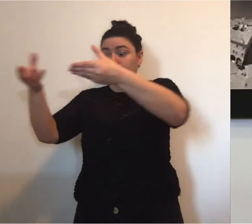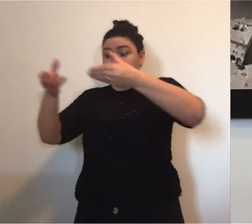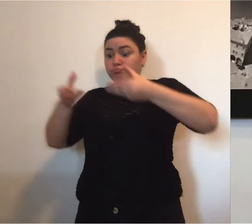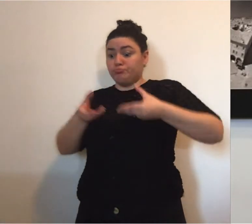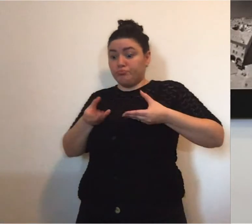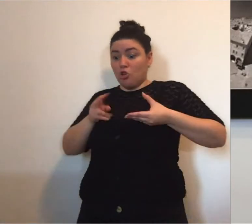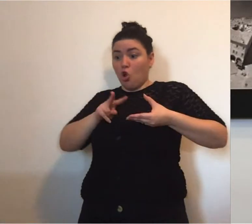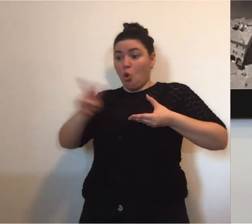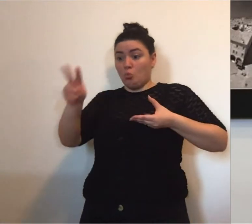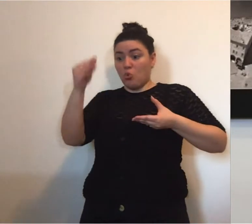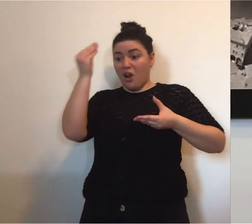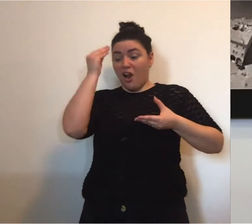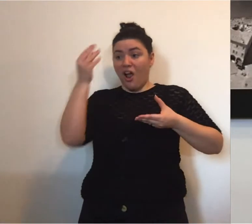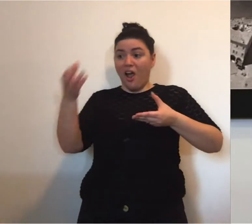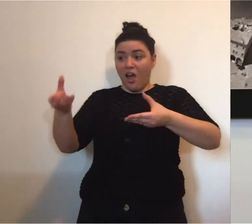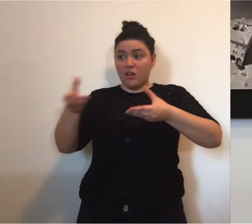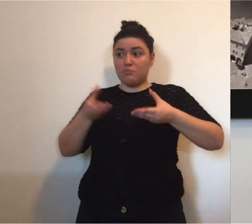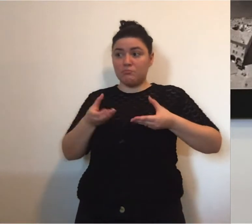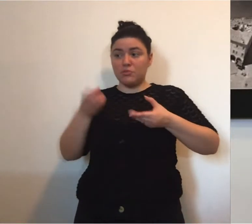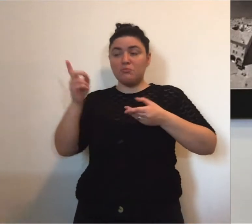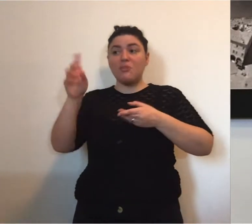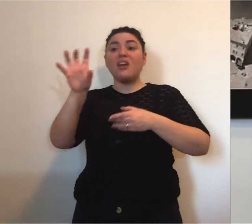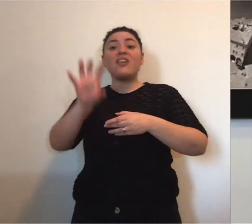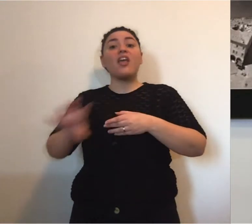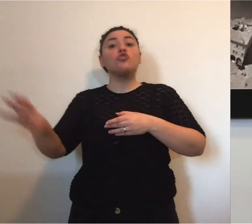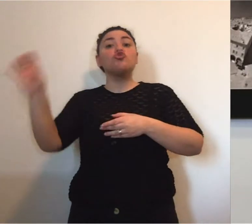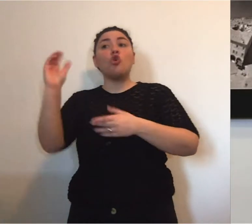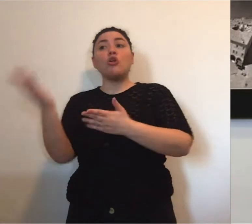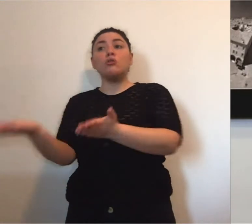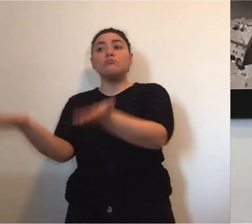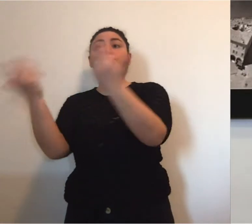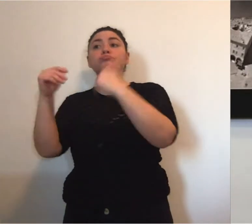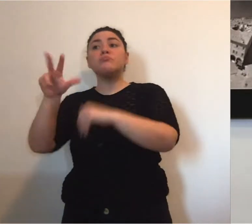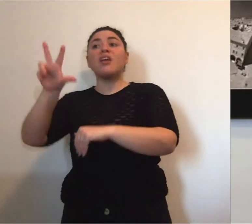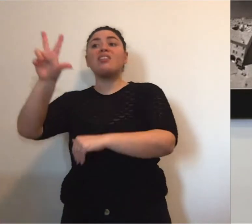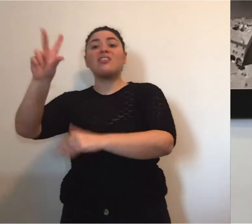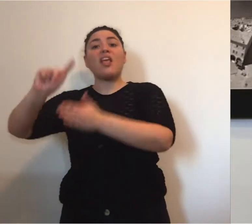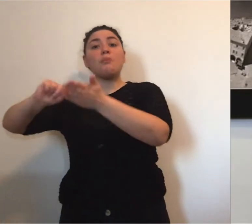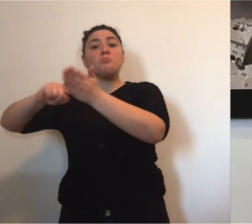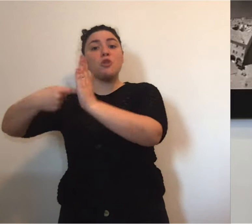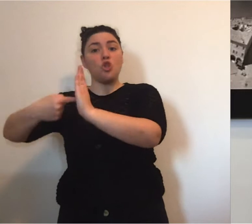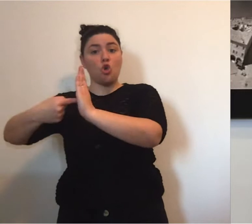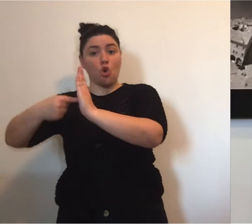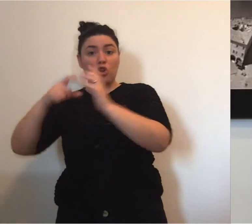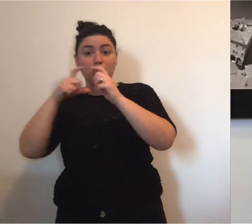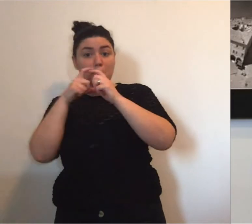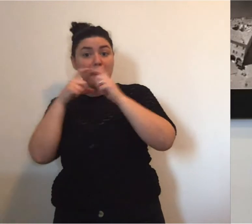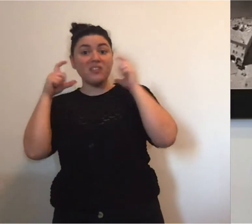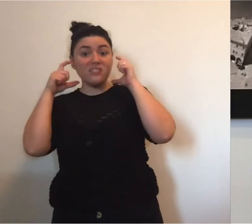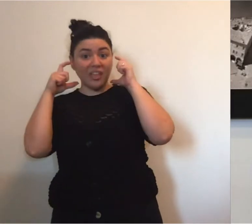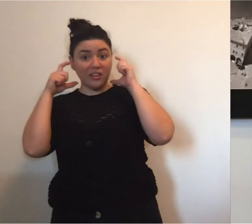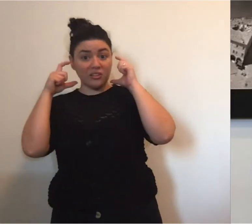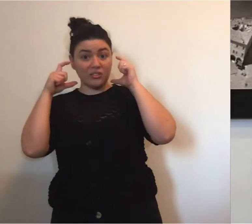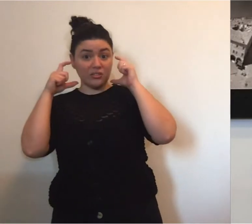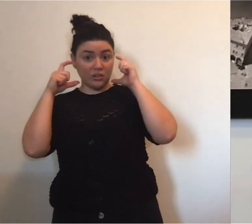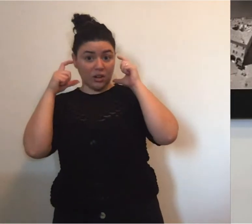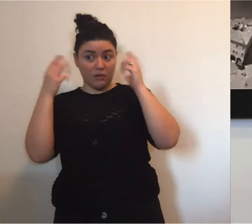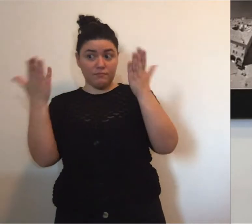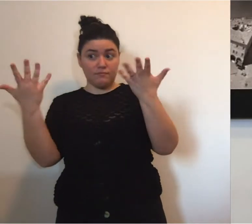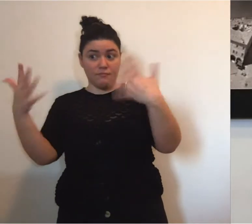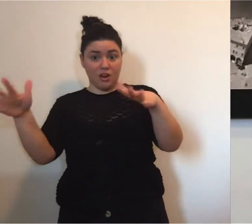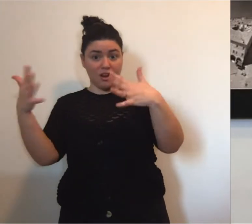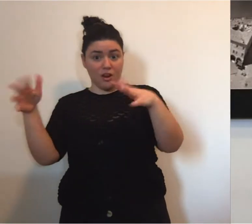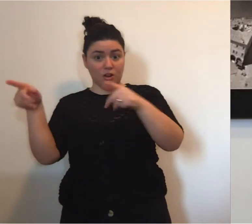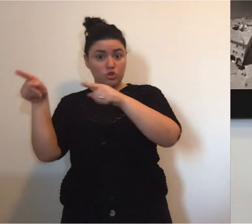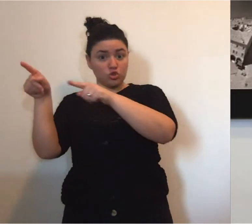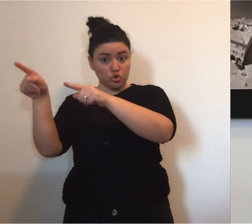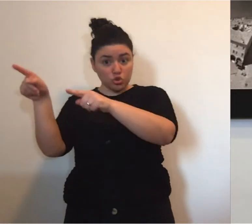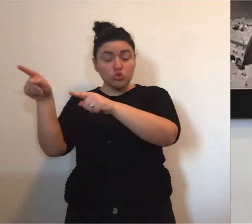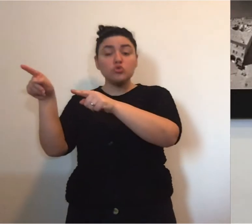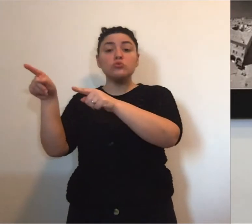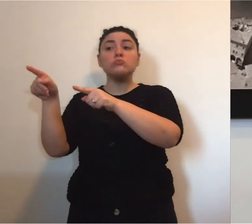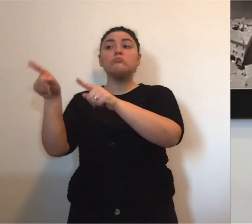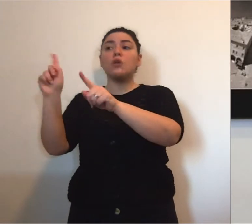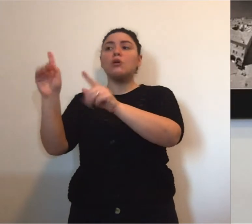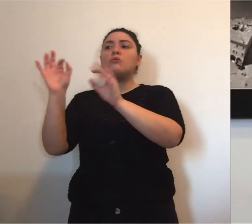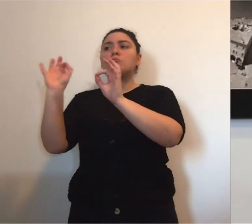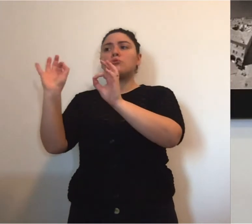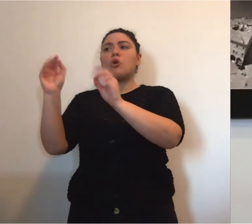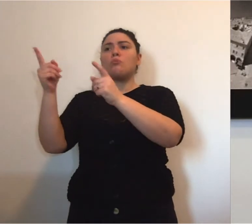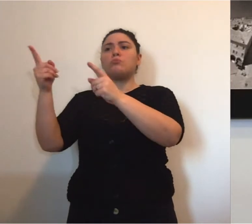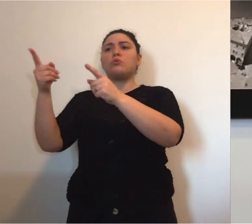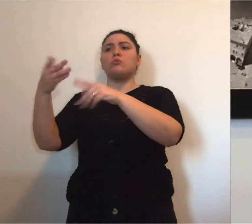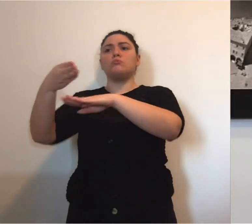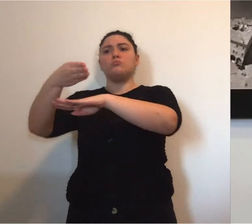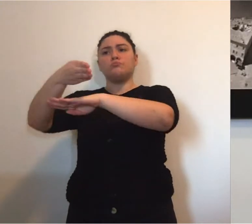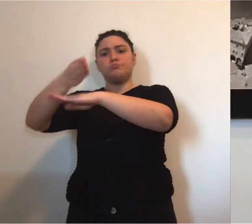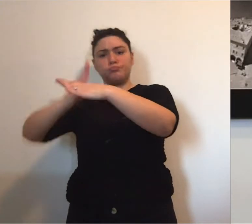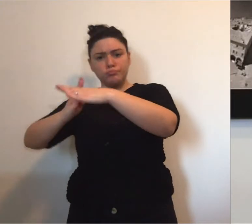Emilia-Romagna. La regione Emilia-Romagna ha acquistato 3 milioni di mascherine che